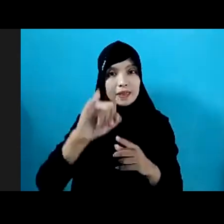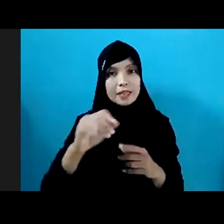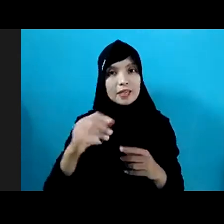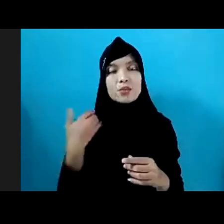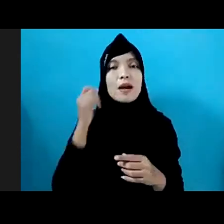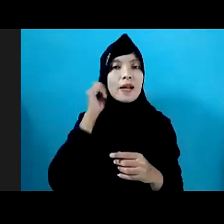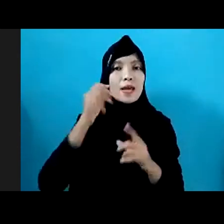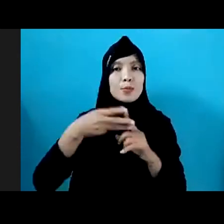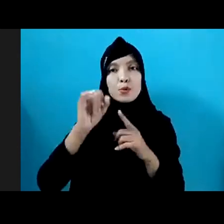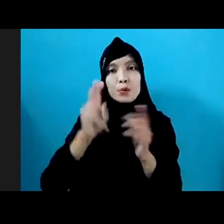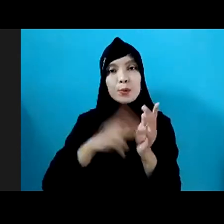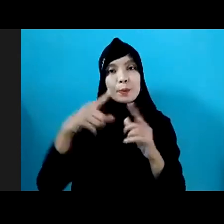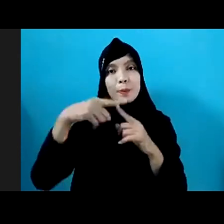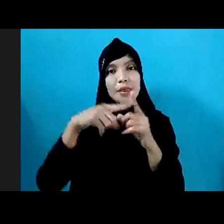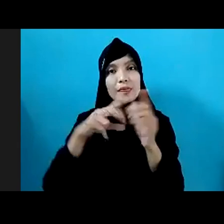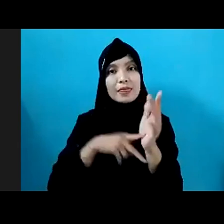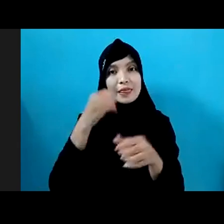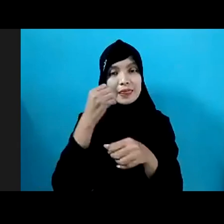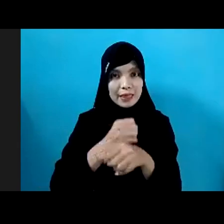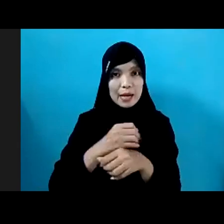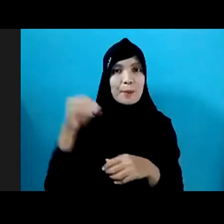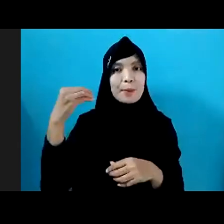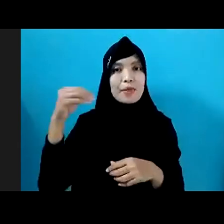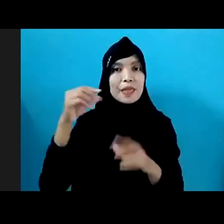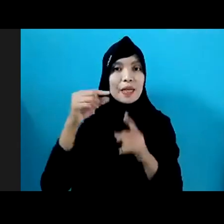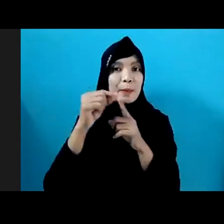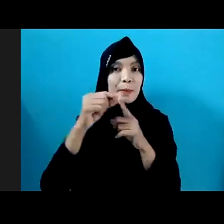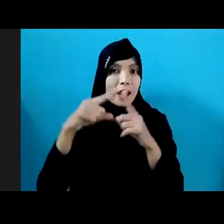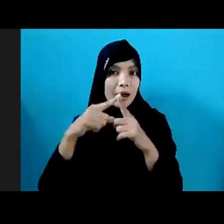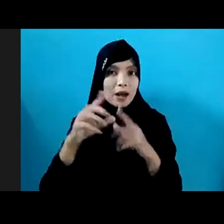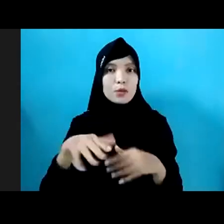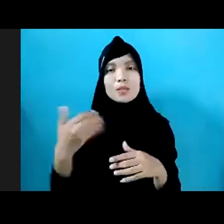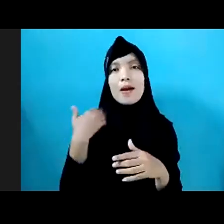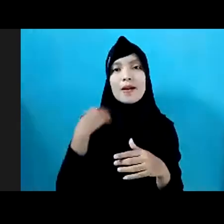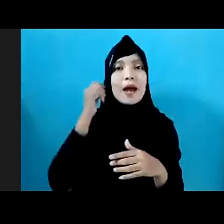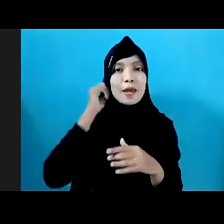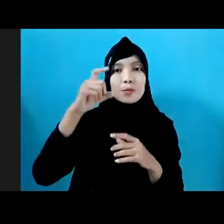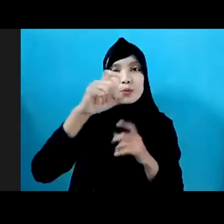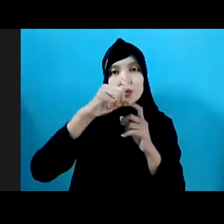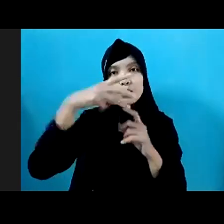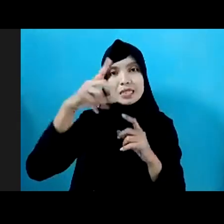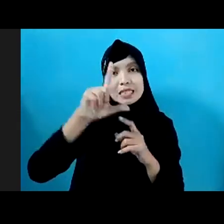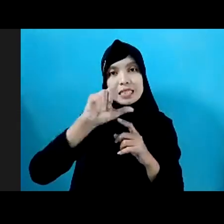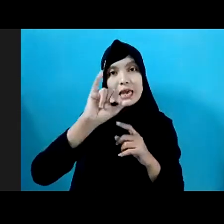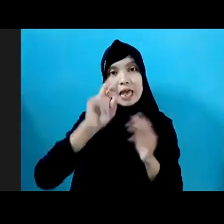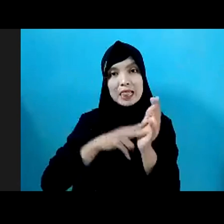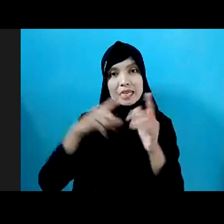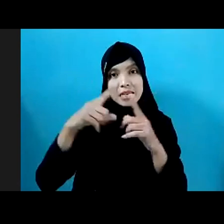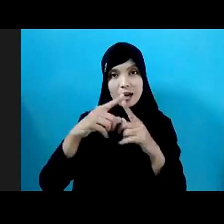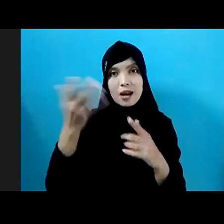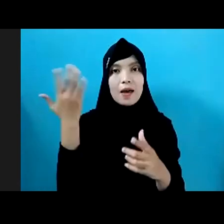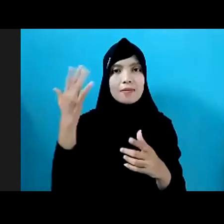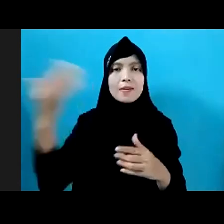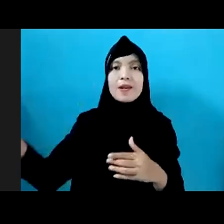Puspa Yoga, Menteri Pemberdayaan Perempuan dan Perlindungan Anak. Serta juga Ibu Selina tadi yang juga sudah hadir pada